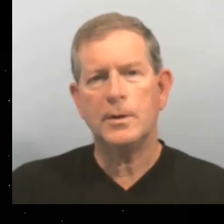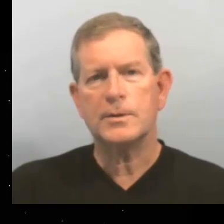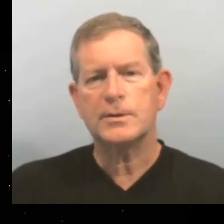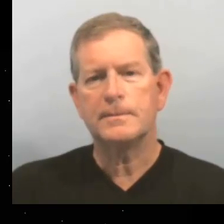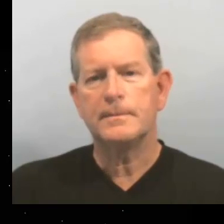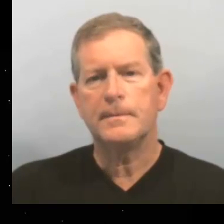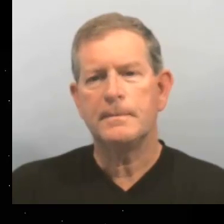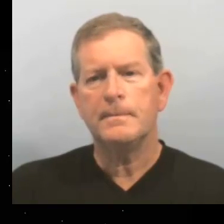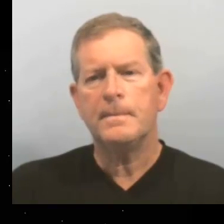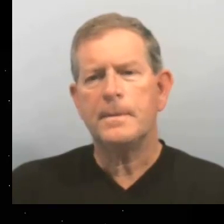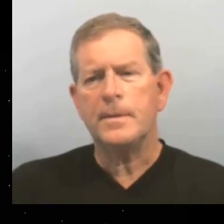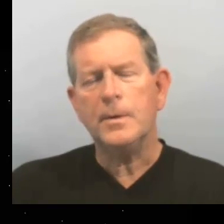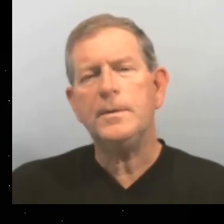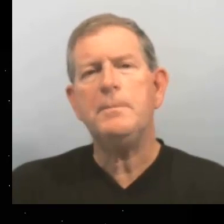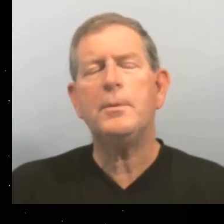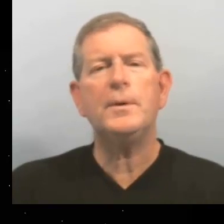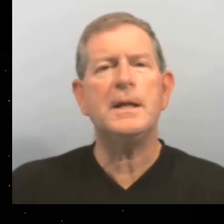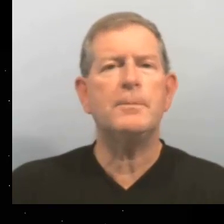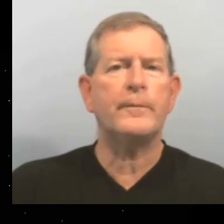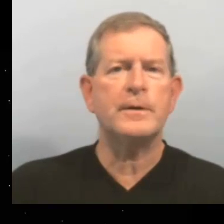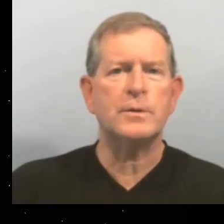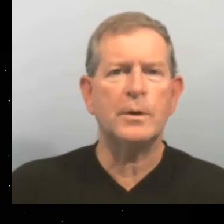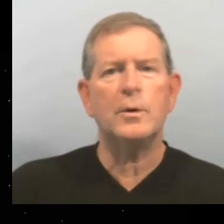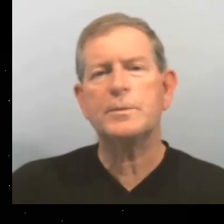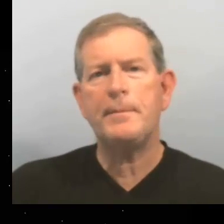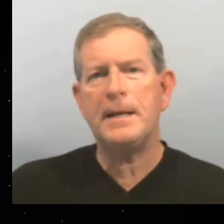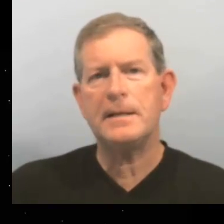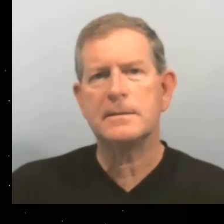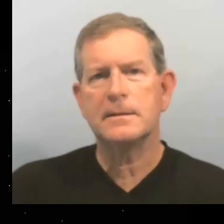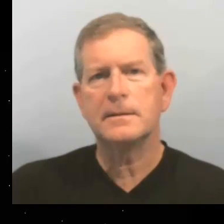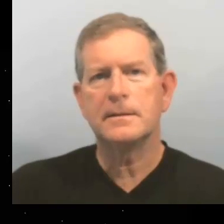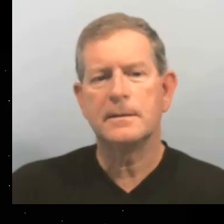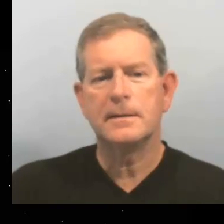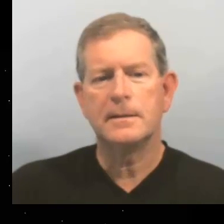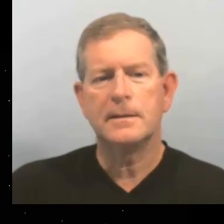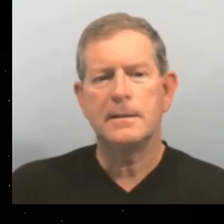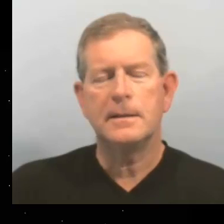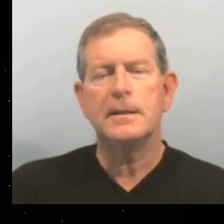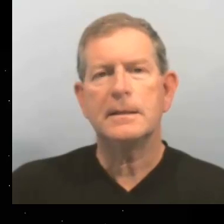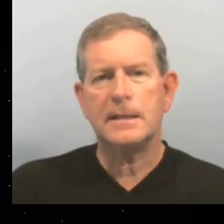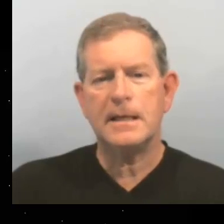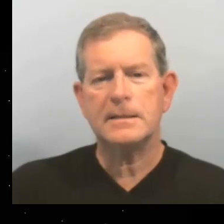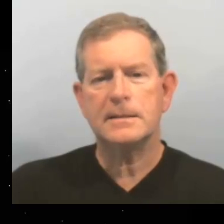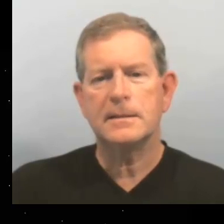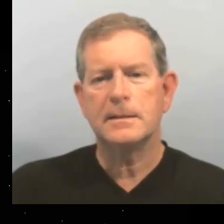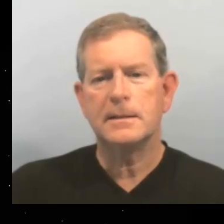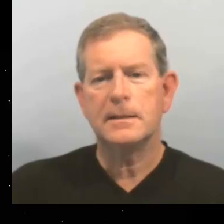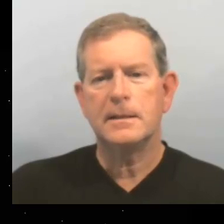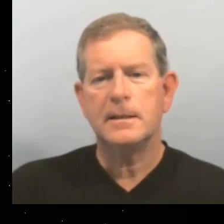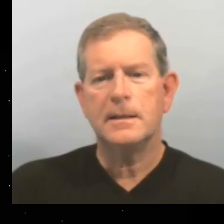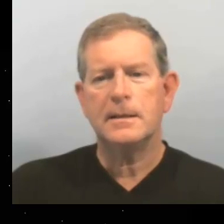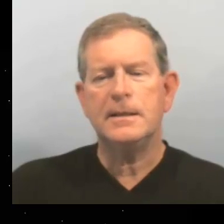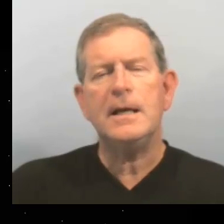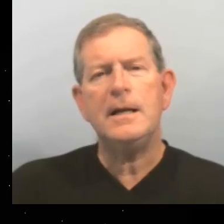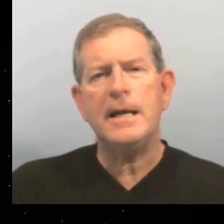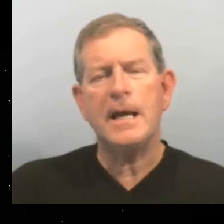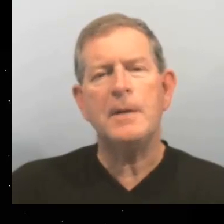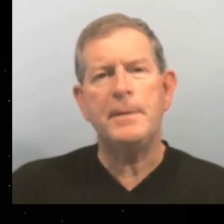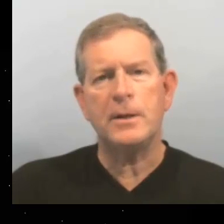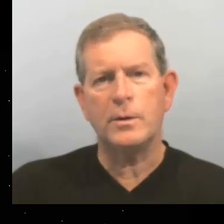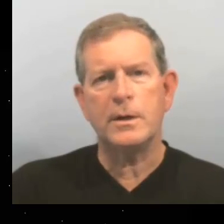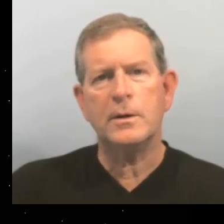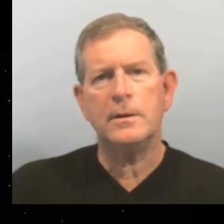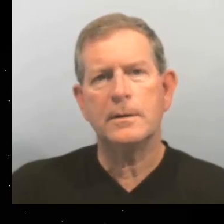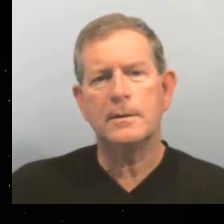2. ¿Dónde pone el profesor los papeles? 3. ¿Quién